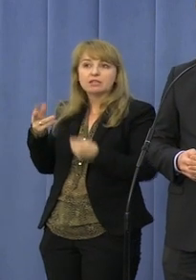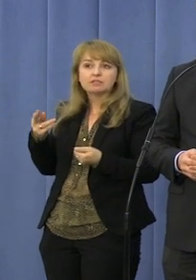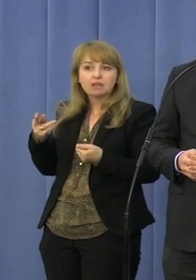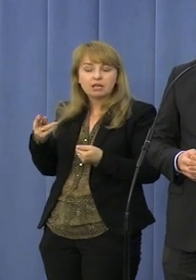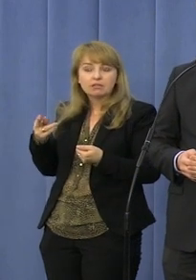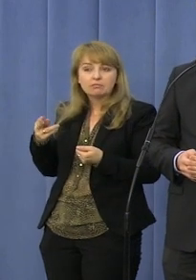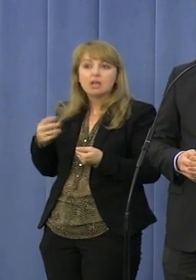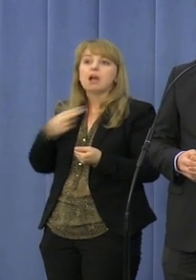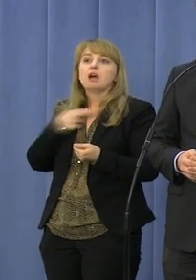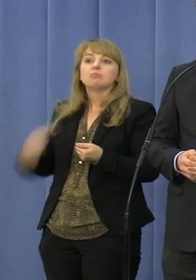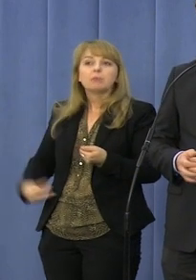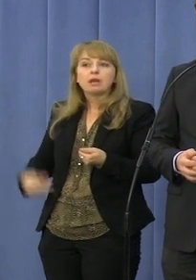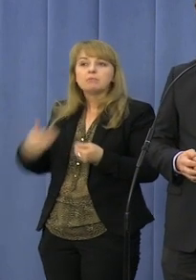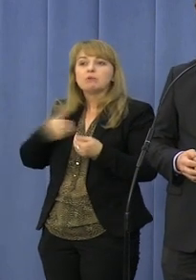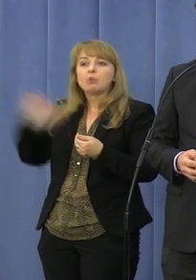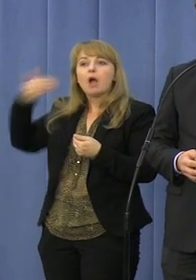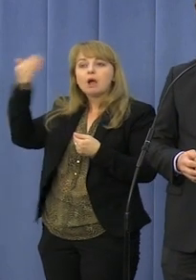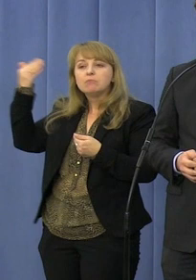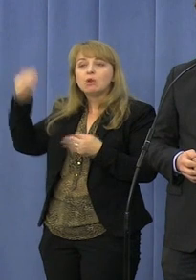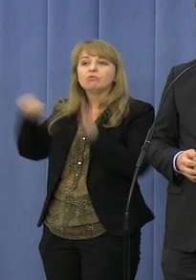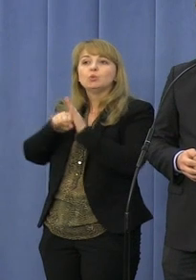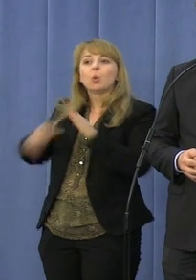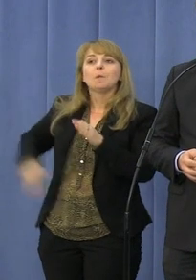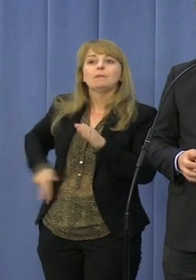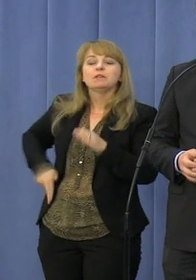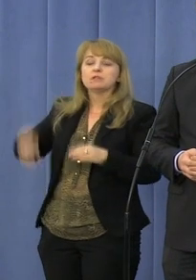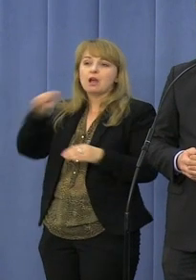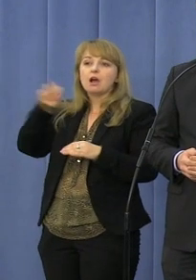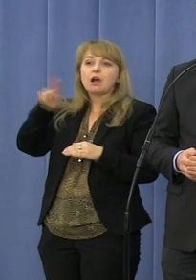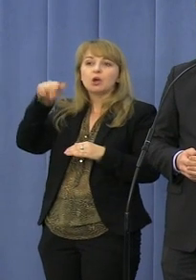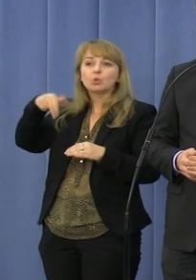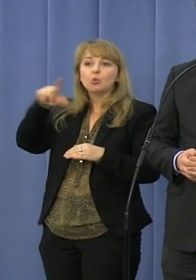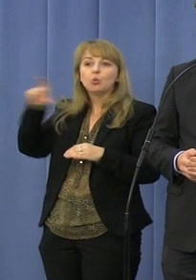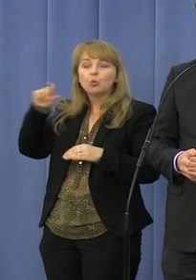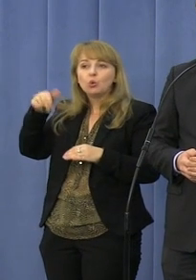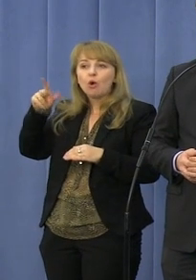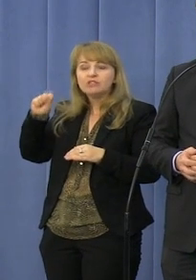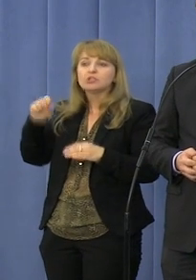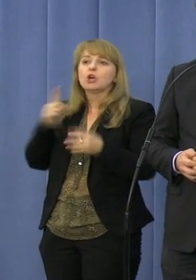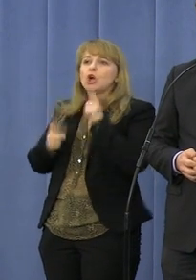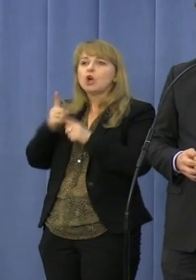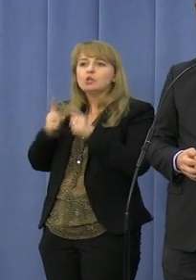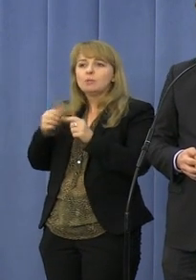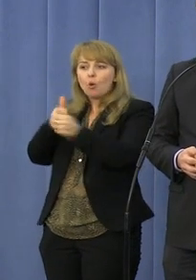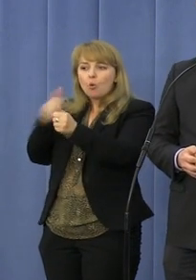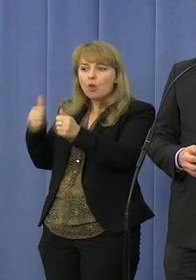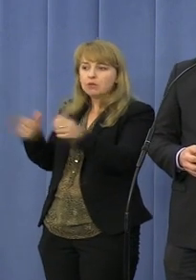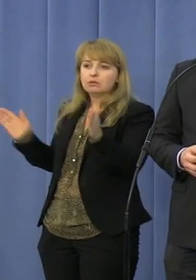Tusk zaopelował do ministra Rółkowicza o szybkie skrócenie kolejek, szczególnie w onkologii.